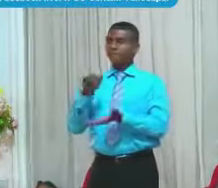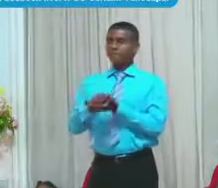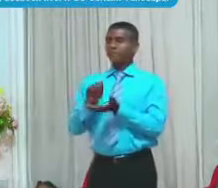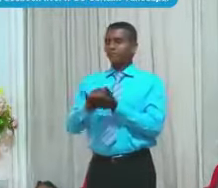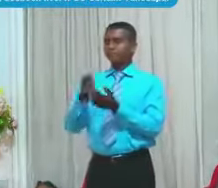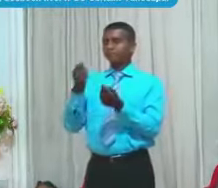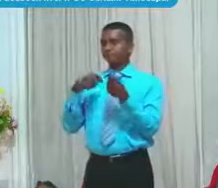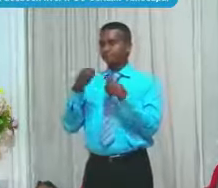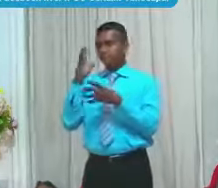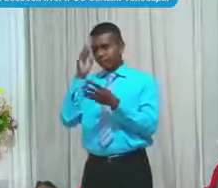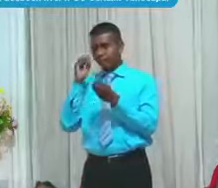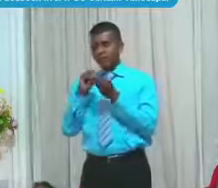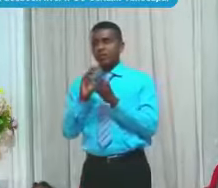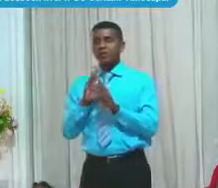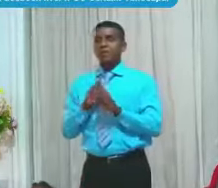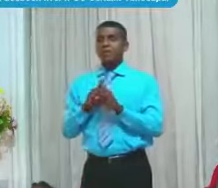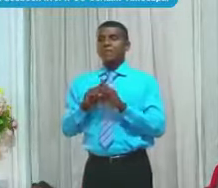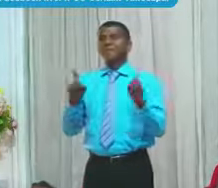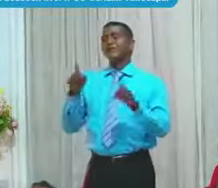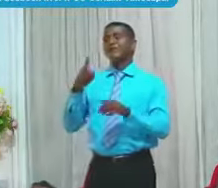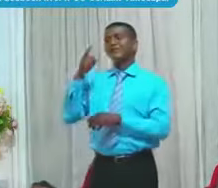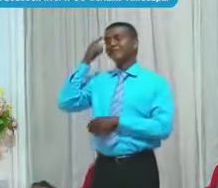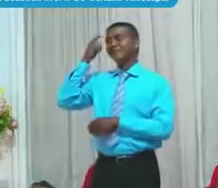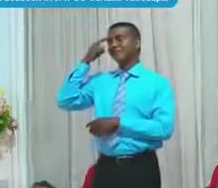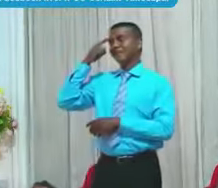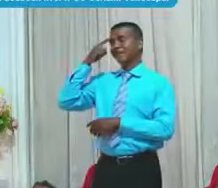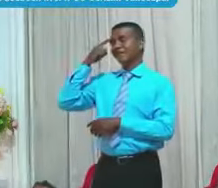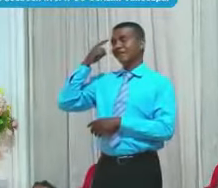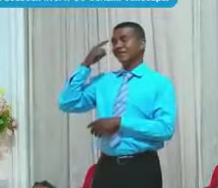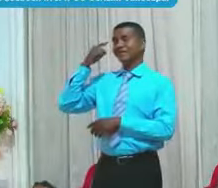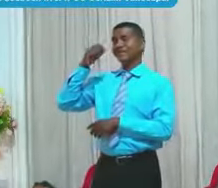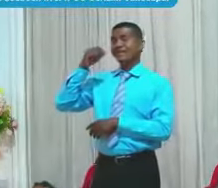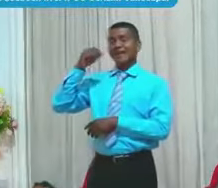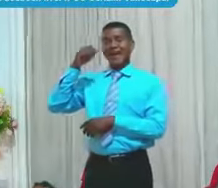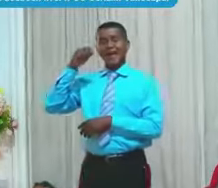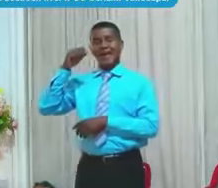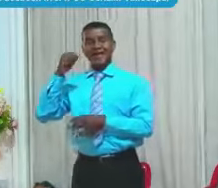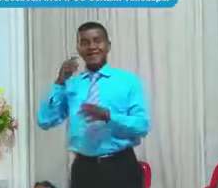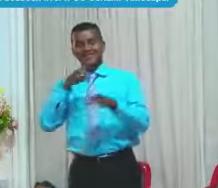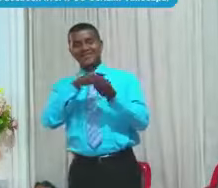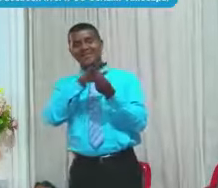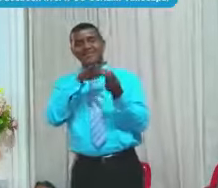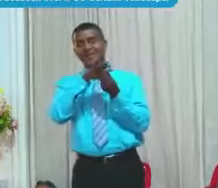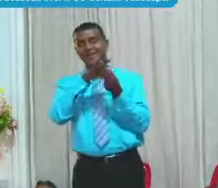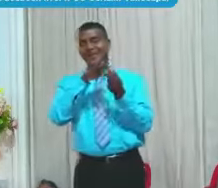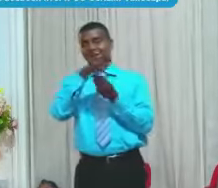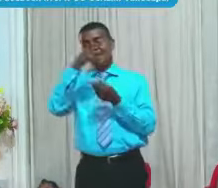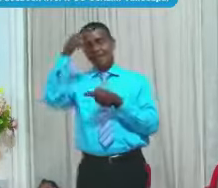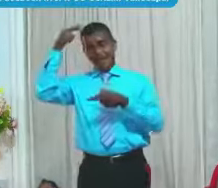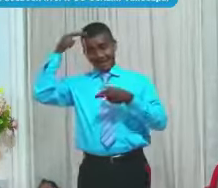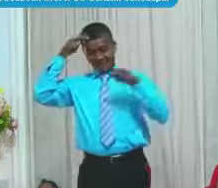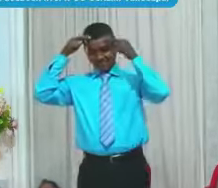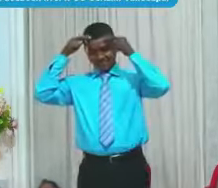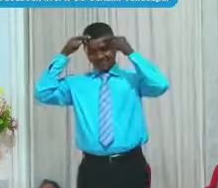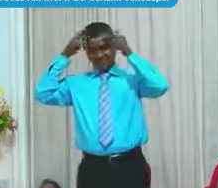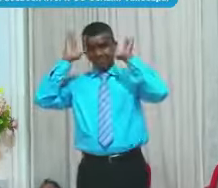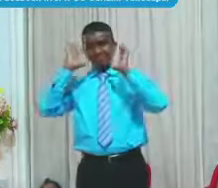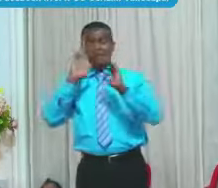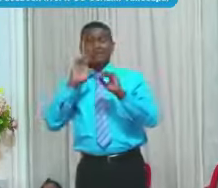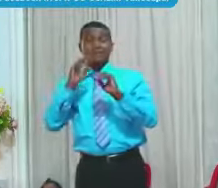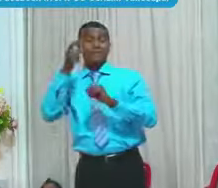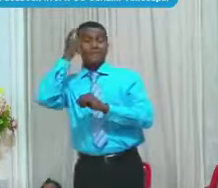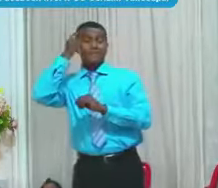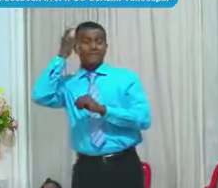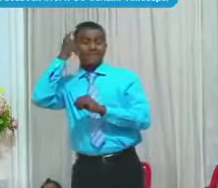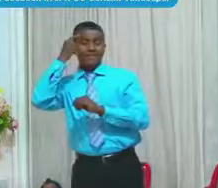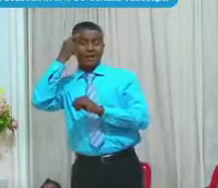Y querían Hacer creer Le habían hecho Creer al rey Que Dios Comía Así que ellos Pensaban Que ellos Mantenían